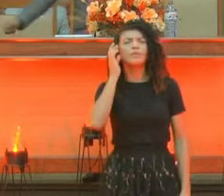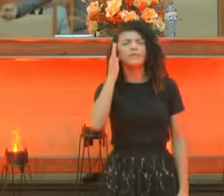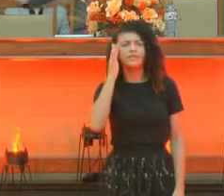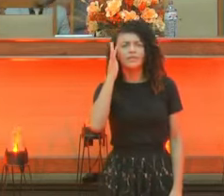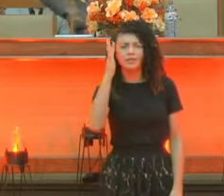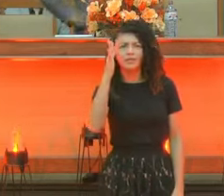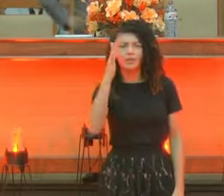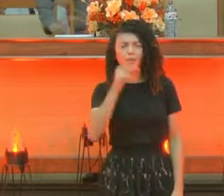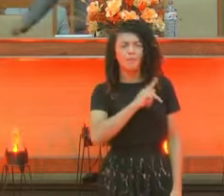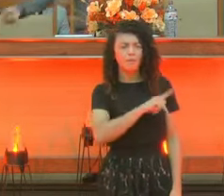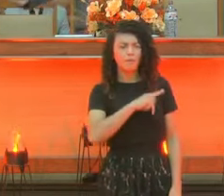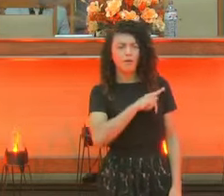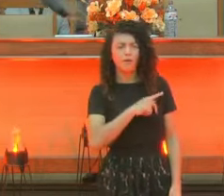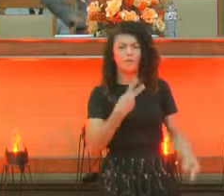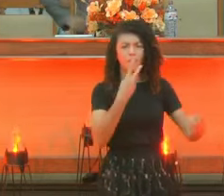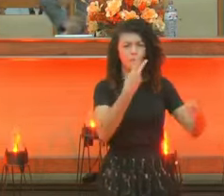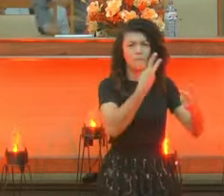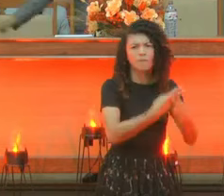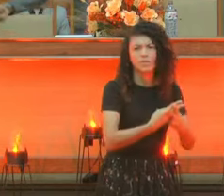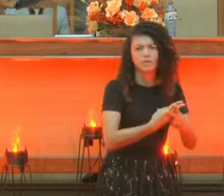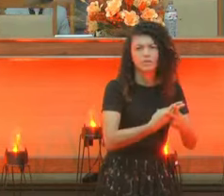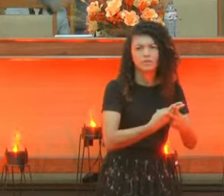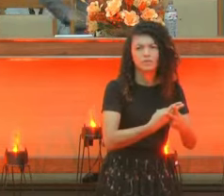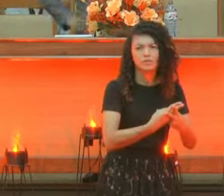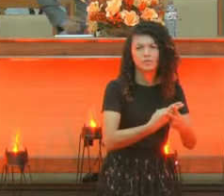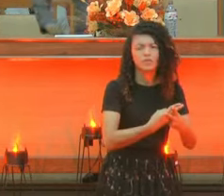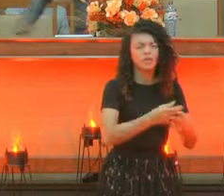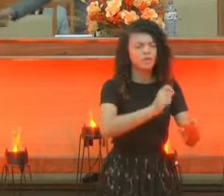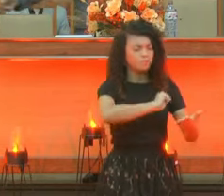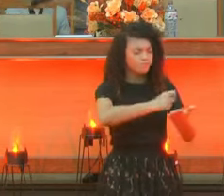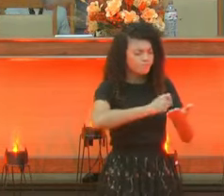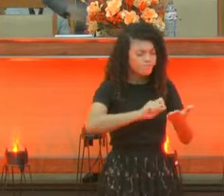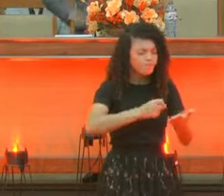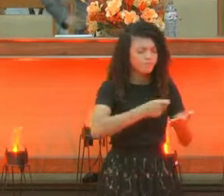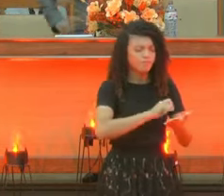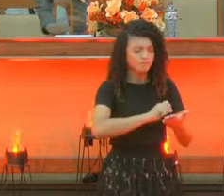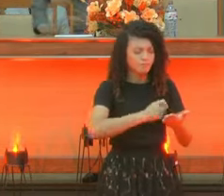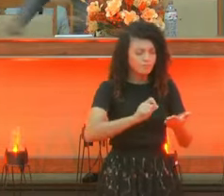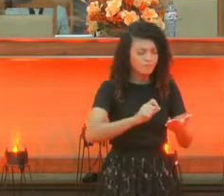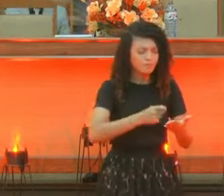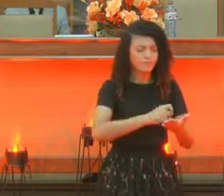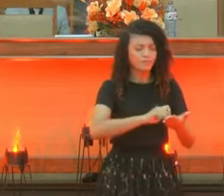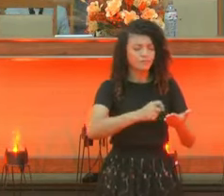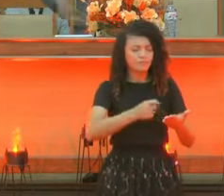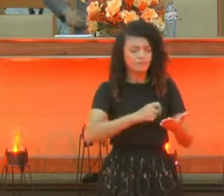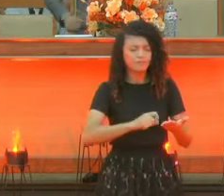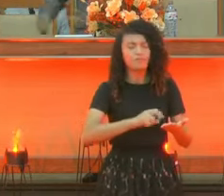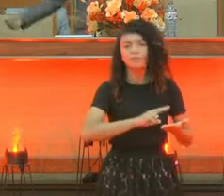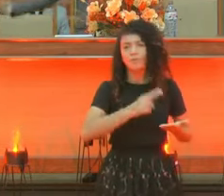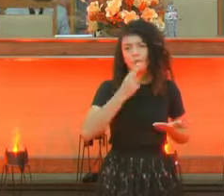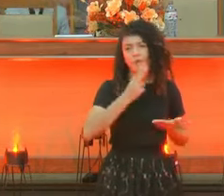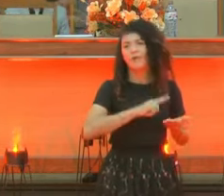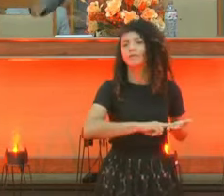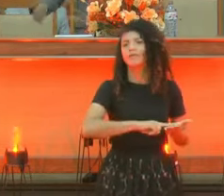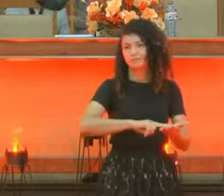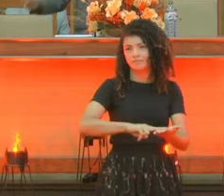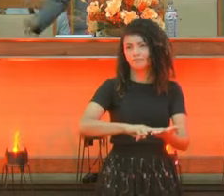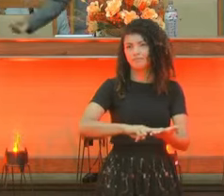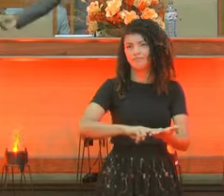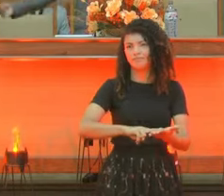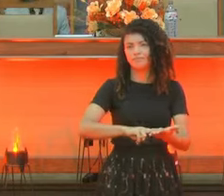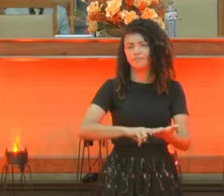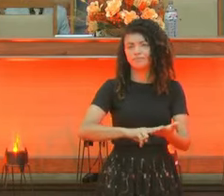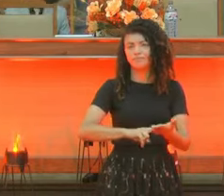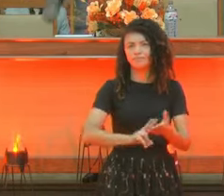Todos me abandonaram. Todos me deixaram. Eu estou aqui doente. Eu estou aqui só. Mas ele olha lá para trás.